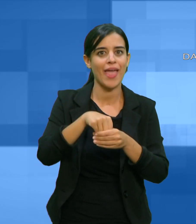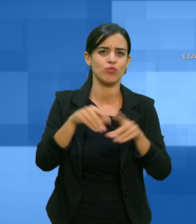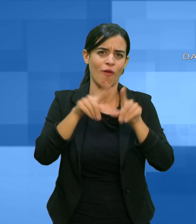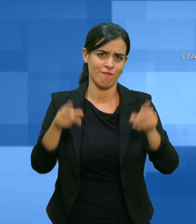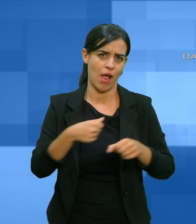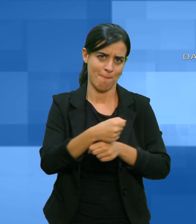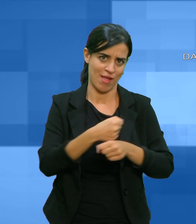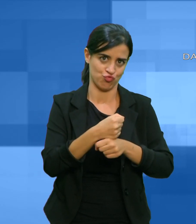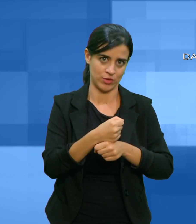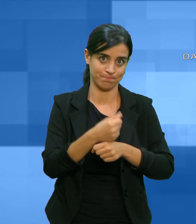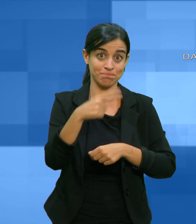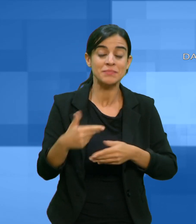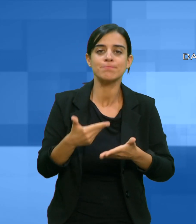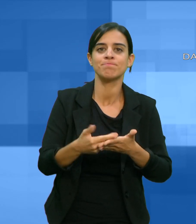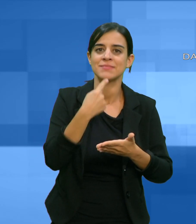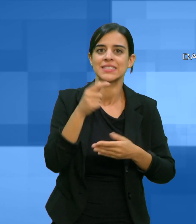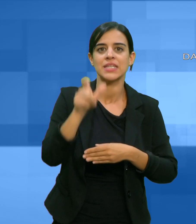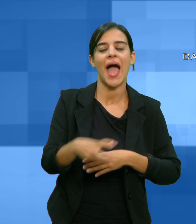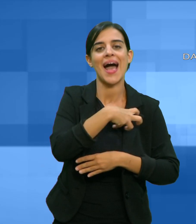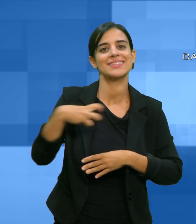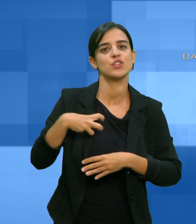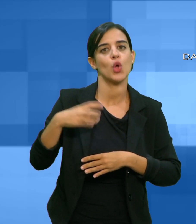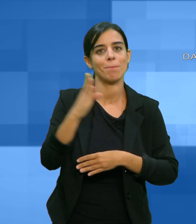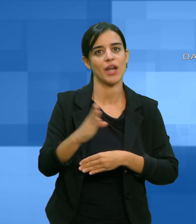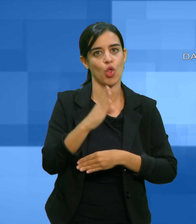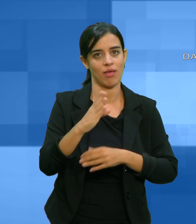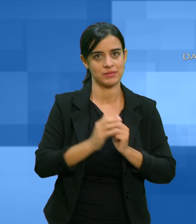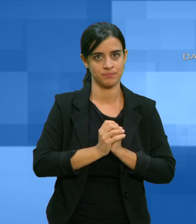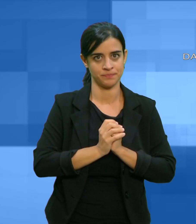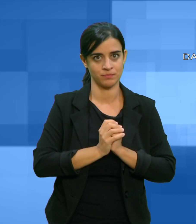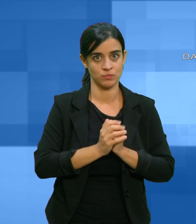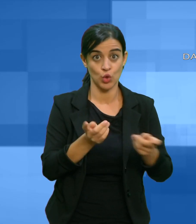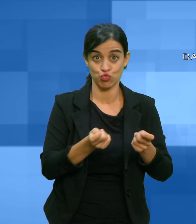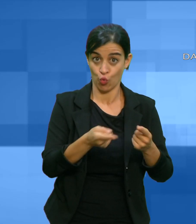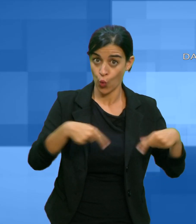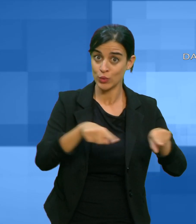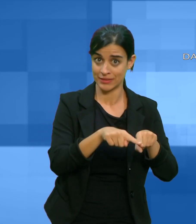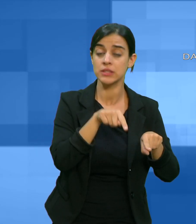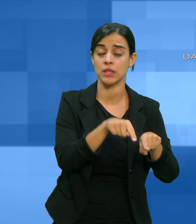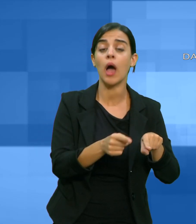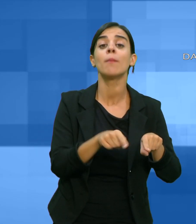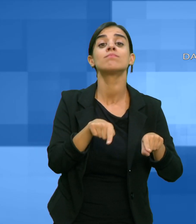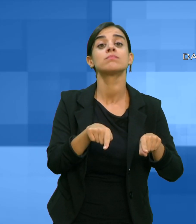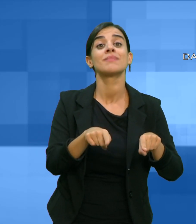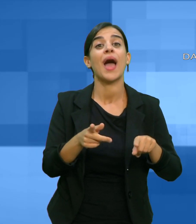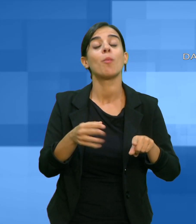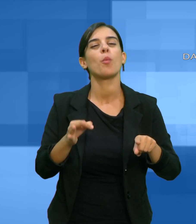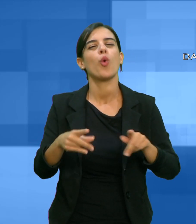la giunta ha anche aggiornato le linee guida per la formazione professionale